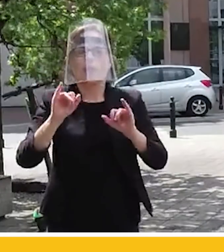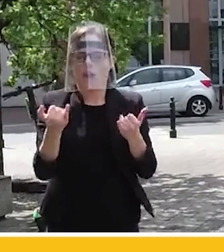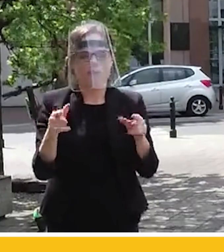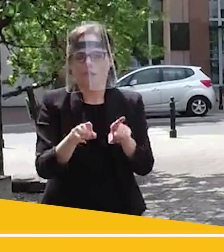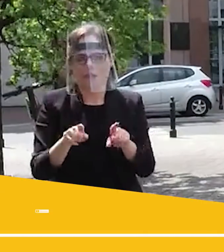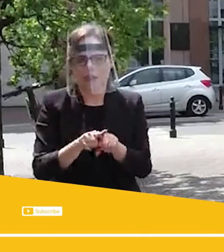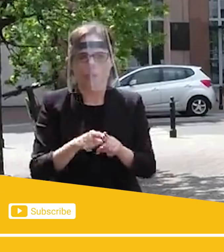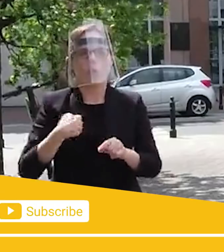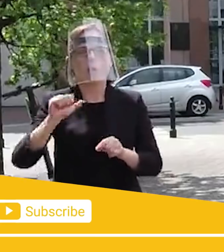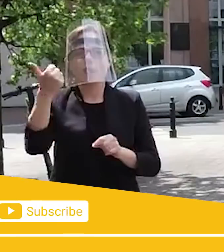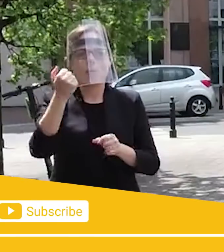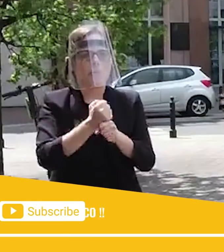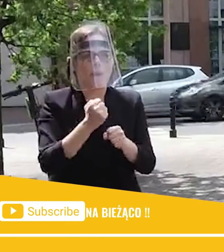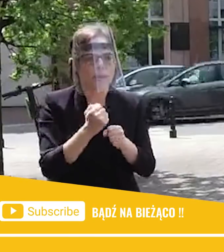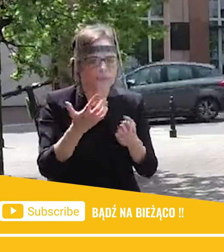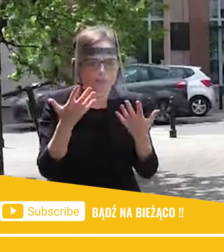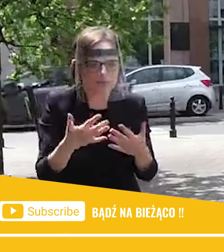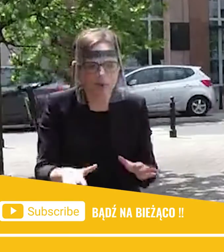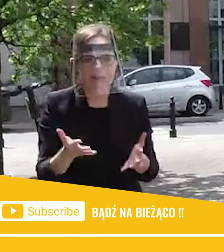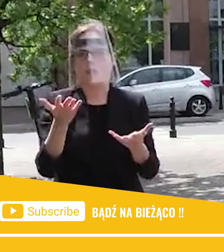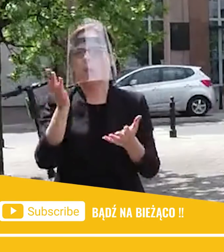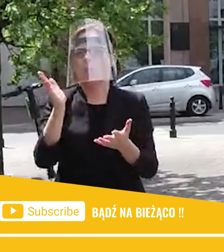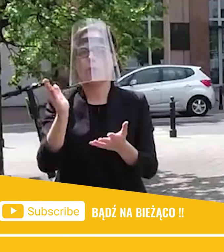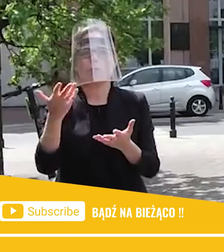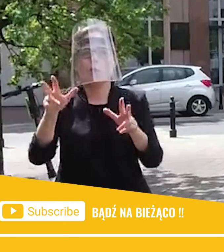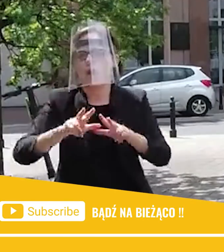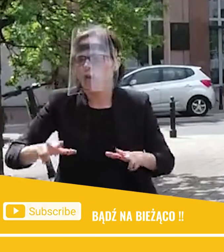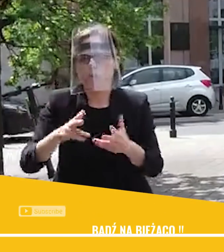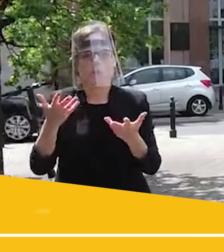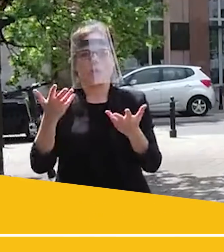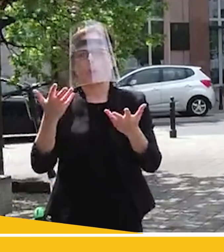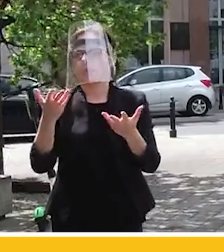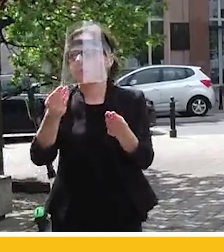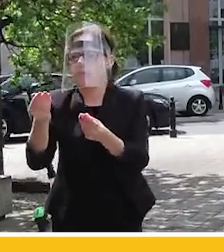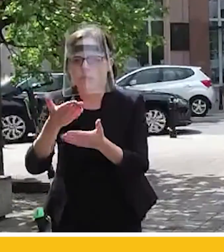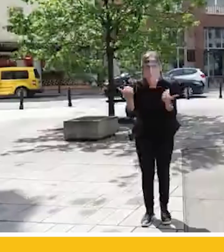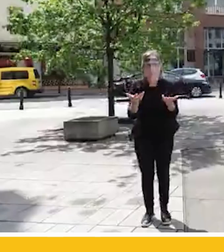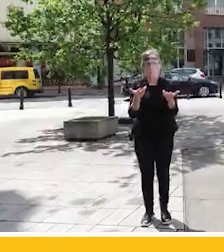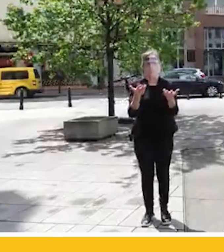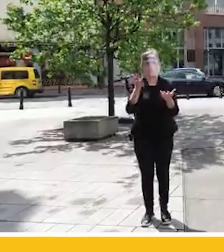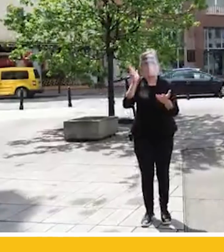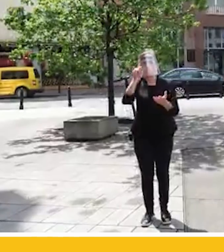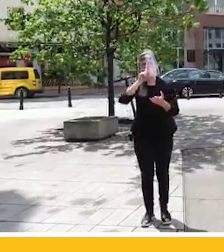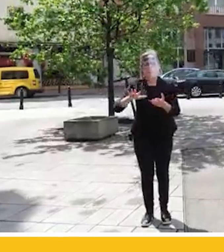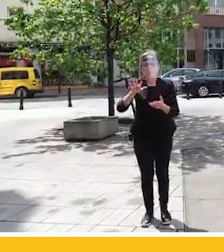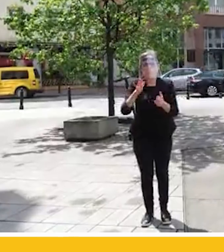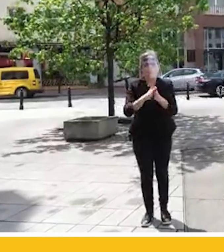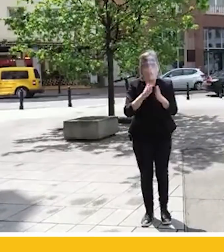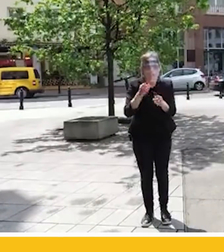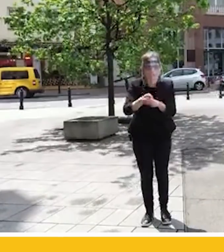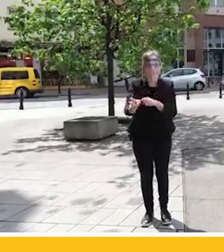wsparcia rodziny, czasem problemy zdrowotne. Brak oparcia społecznego. Później miesiące,